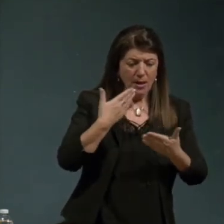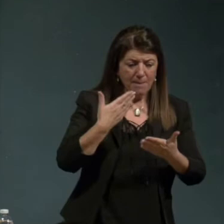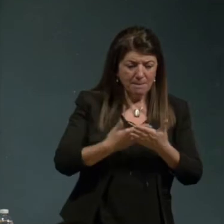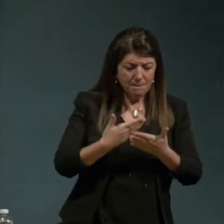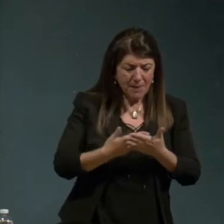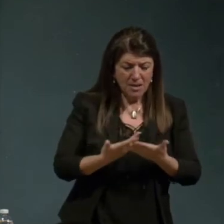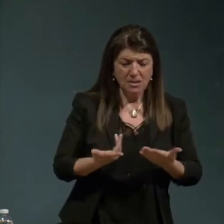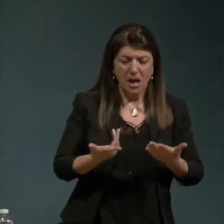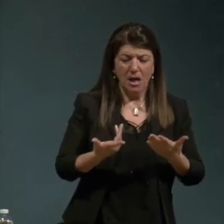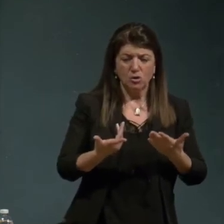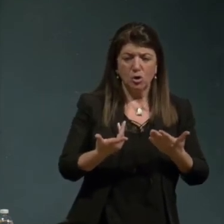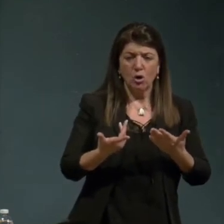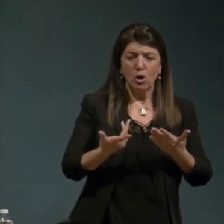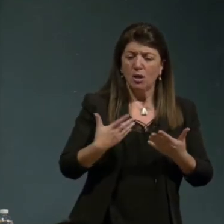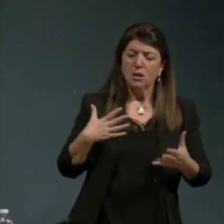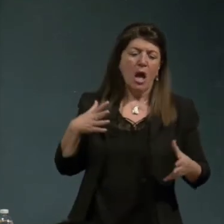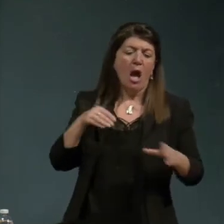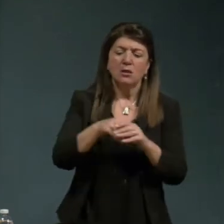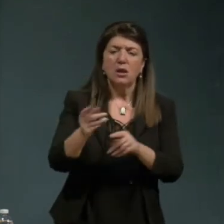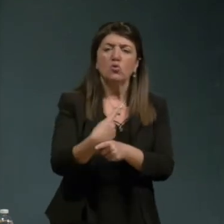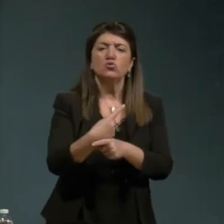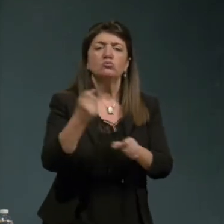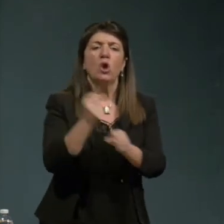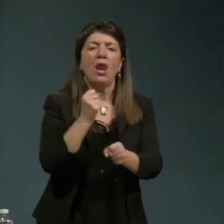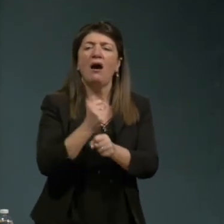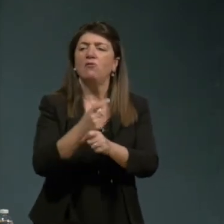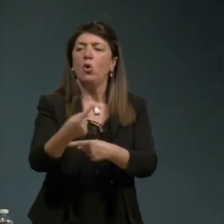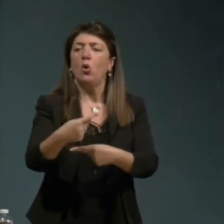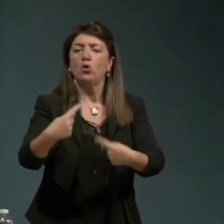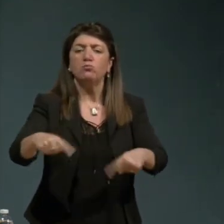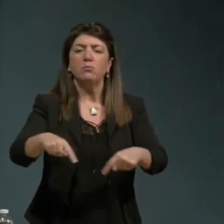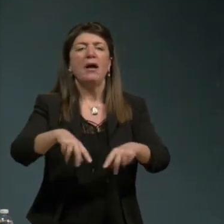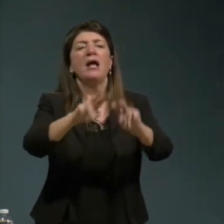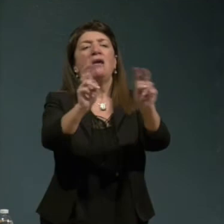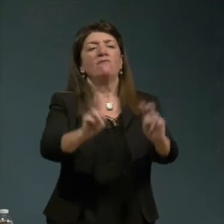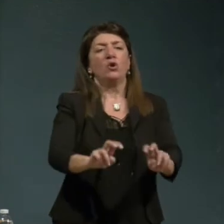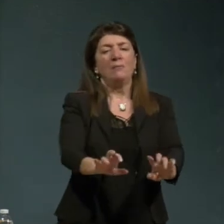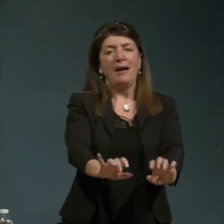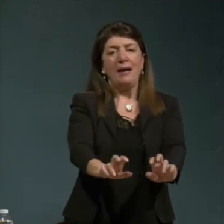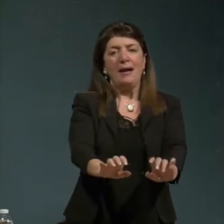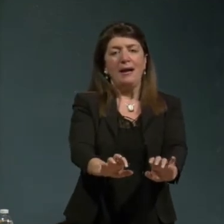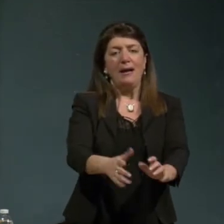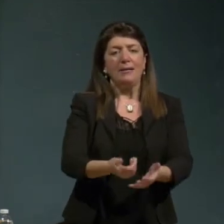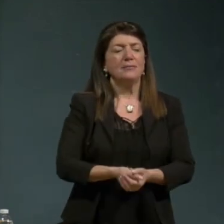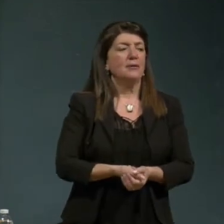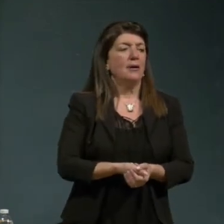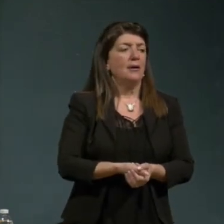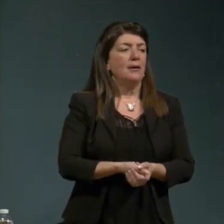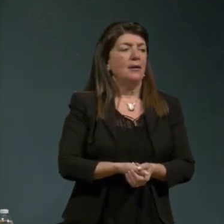attuali oggi informatica e altro mestiere tecnicismo la